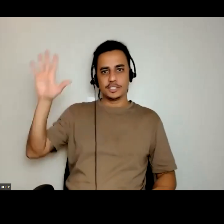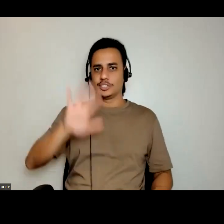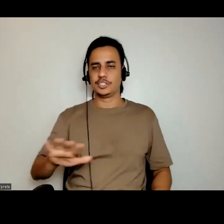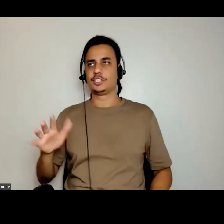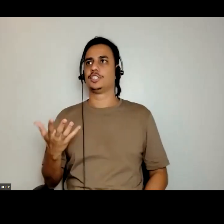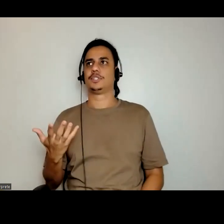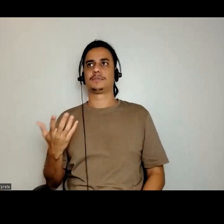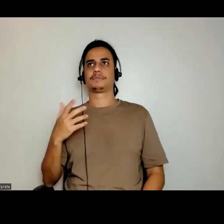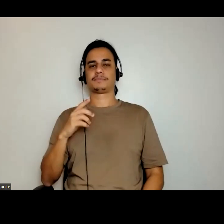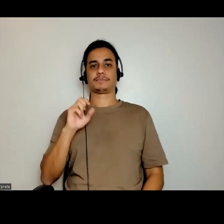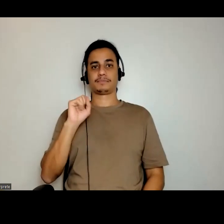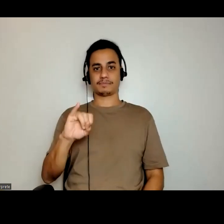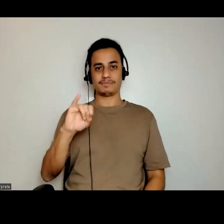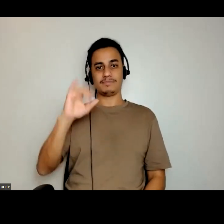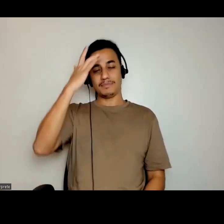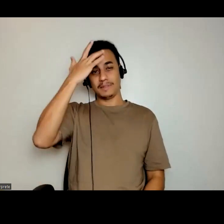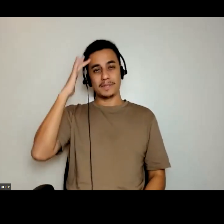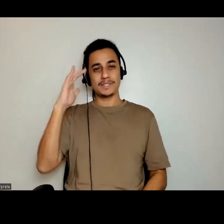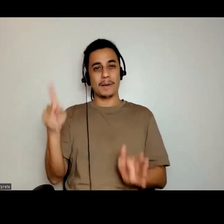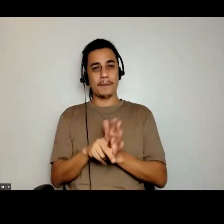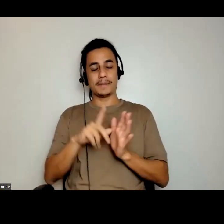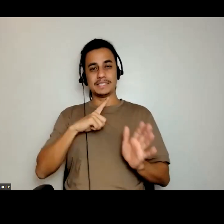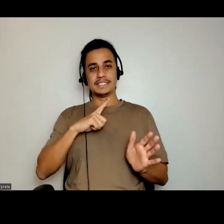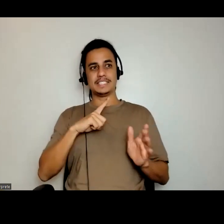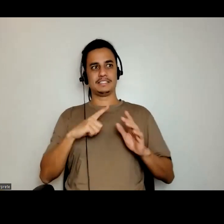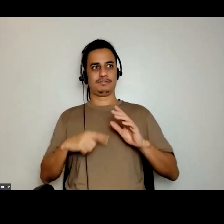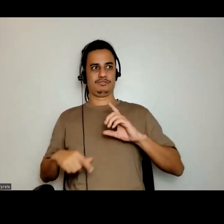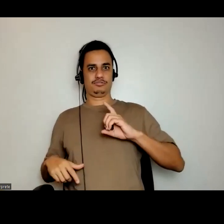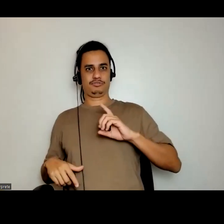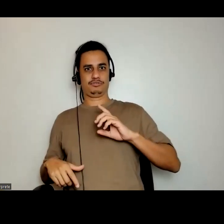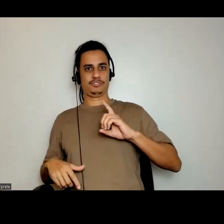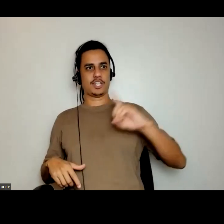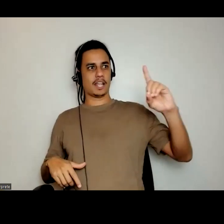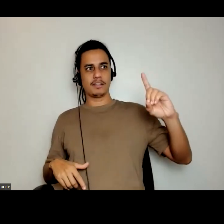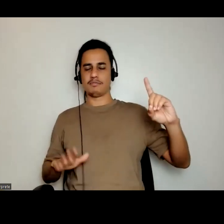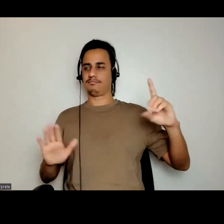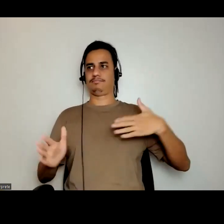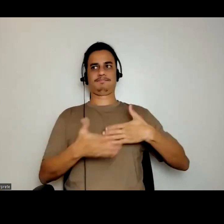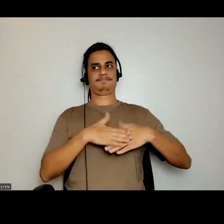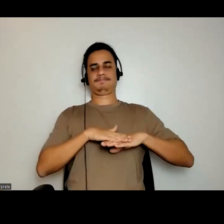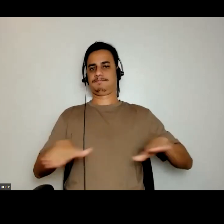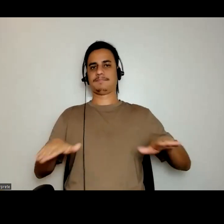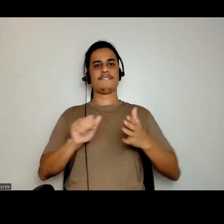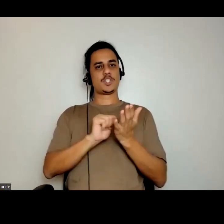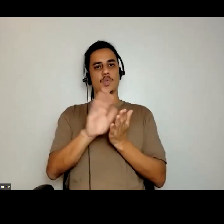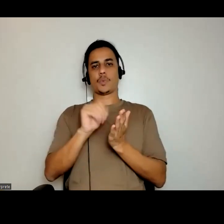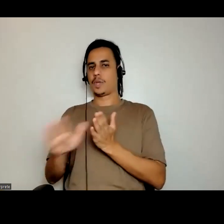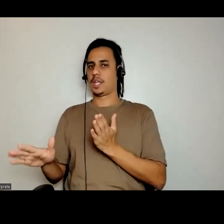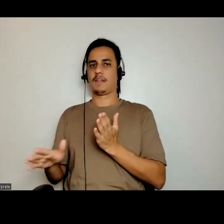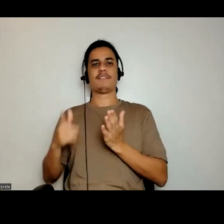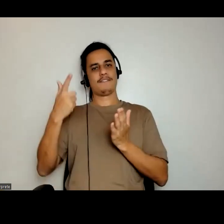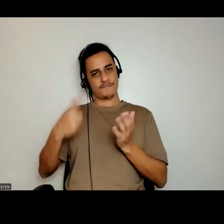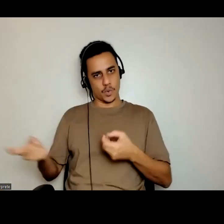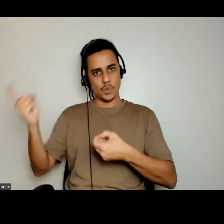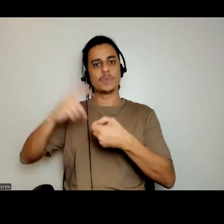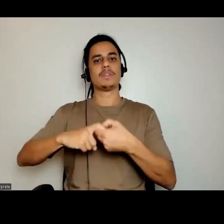Quando alguém do Estado ele é de direita, ele vai fechar o tempo. Ele vai excluir, vai voltar a excluir novamente. Mas,